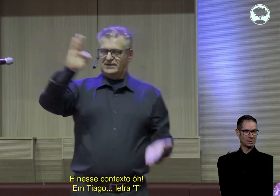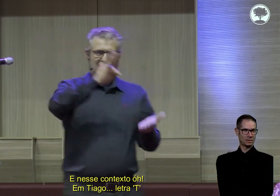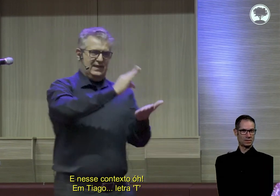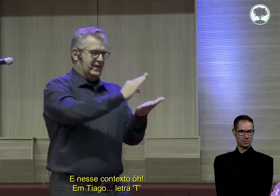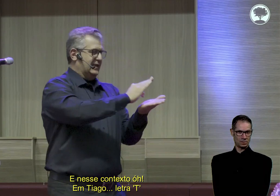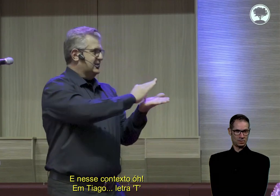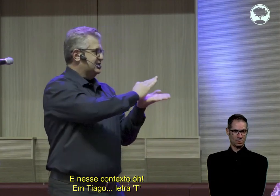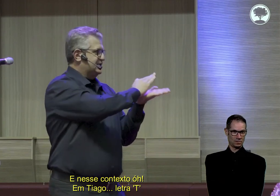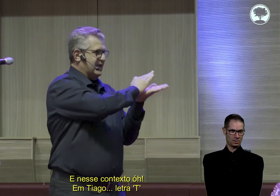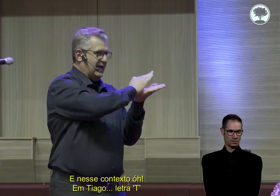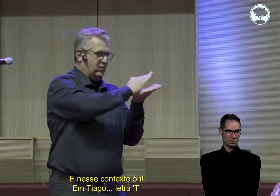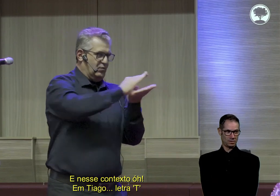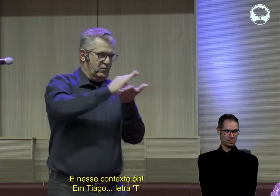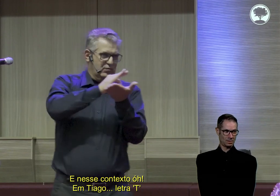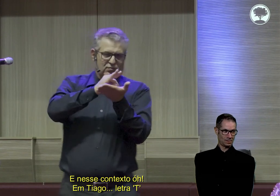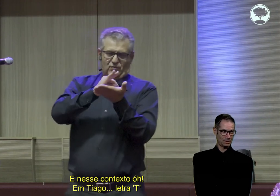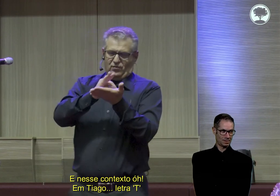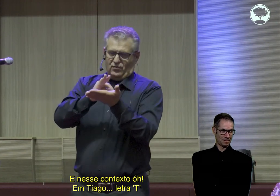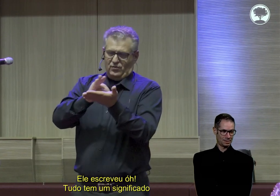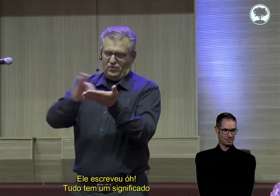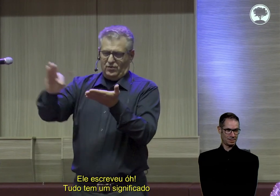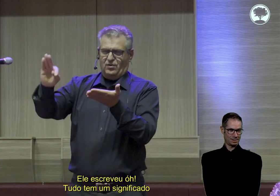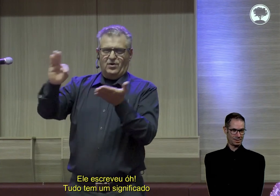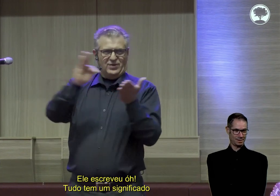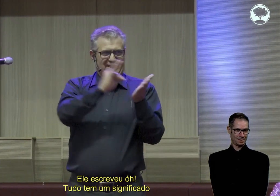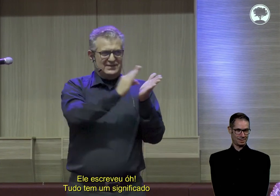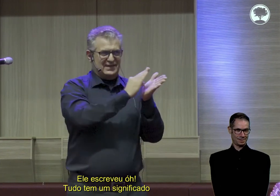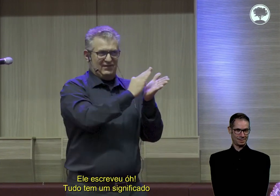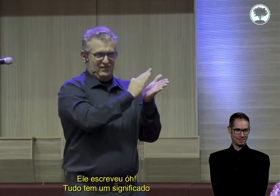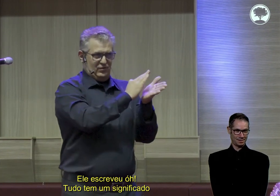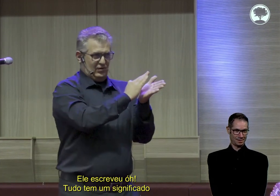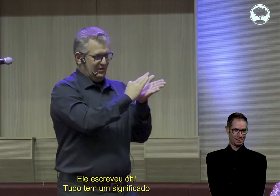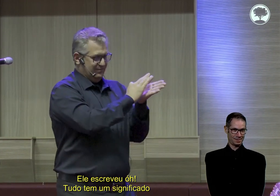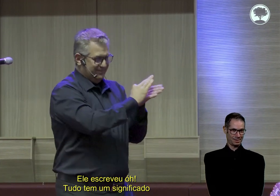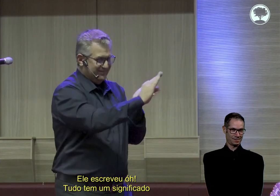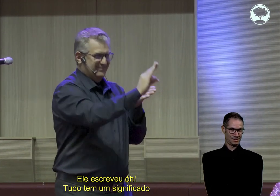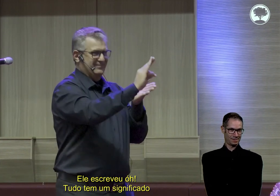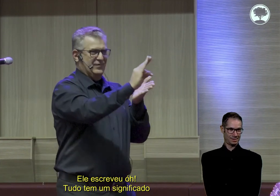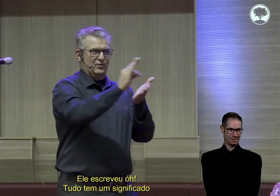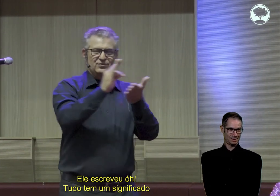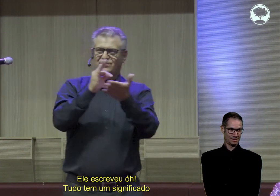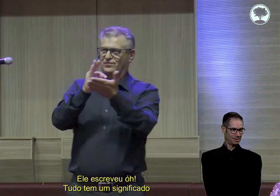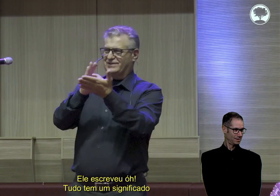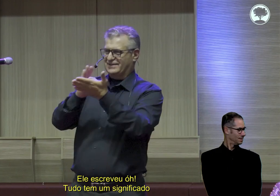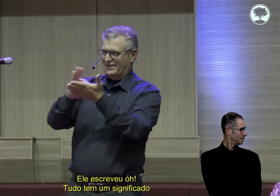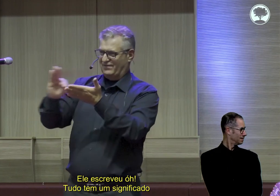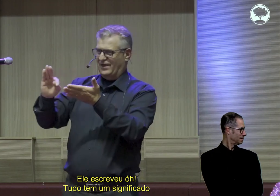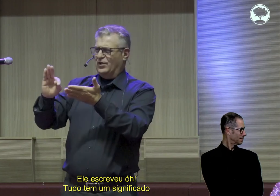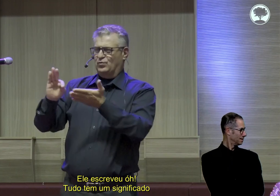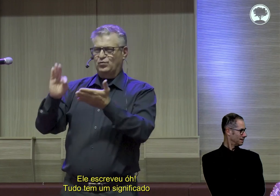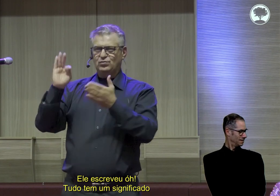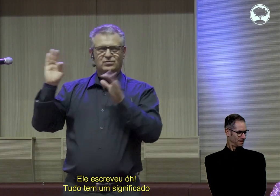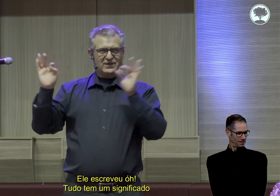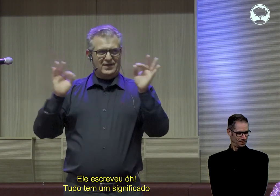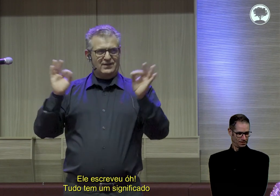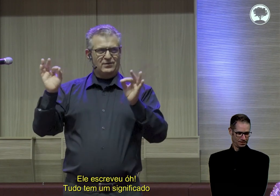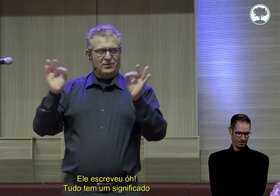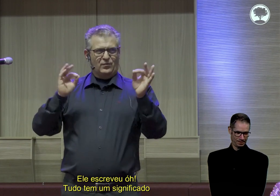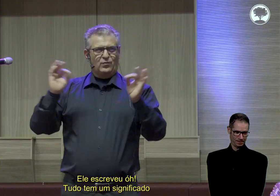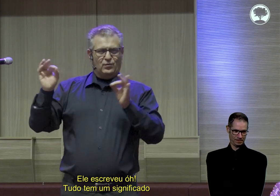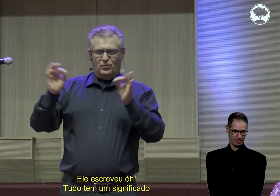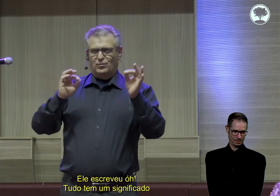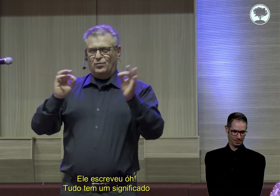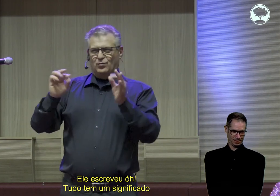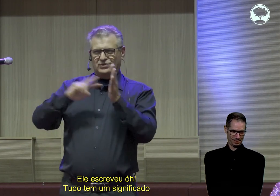letra T, Tiago, que ele escreveu, como se fosse escrever. Tudo tem